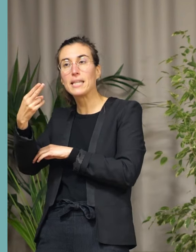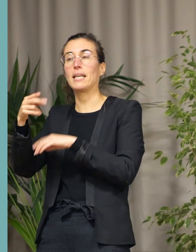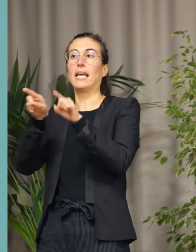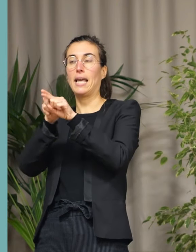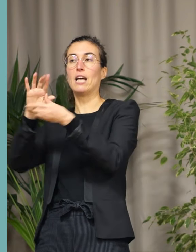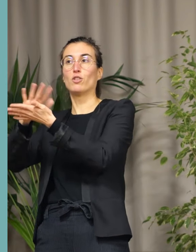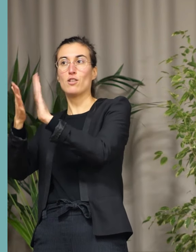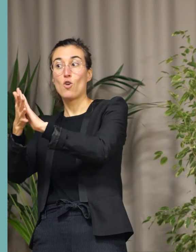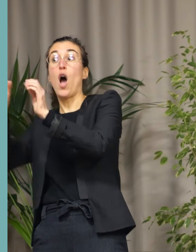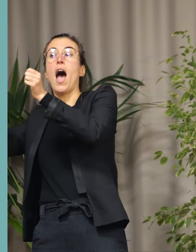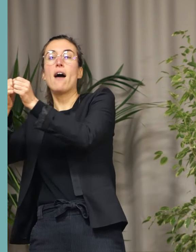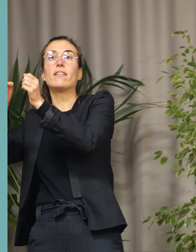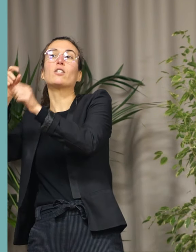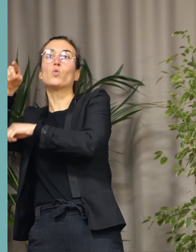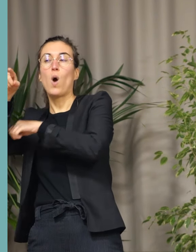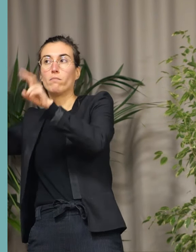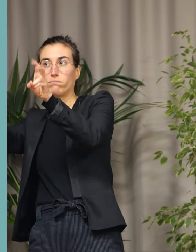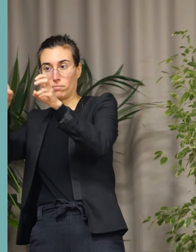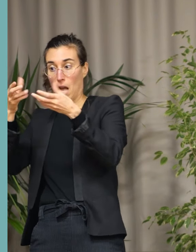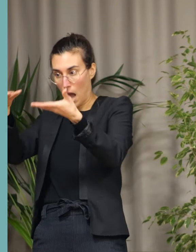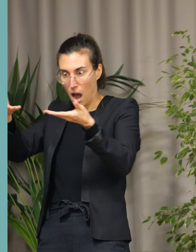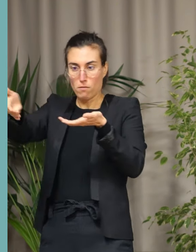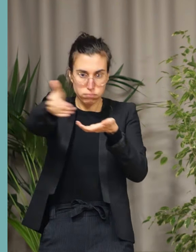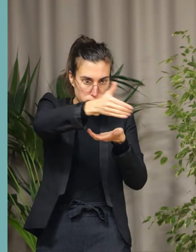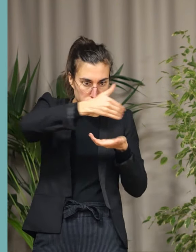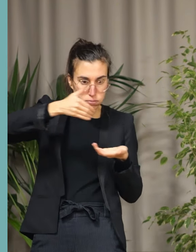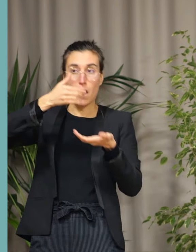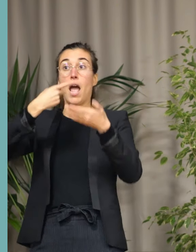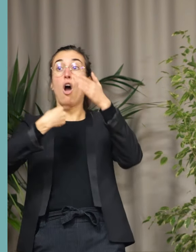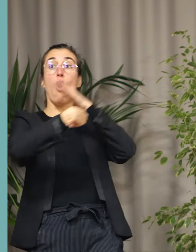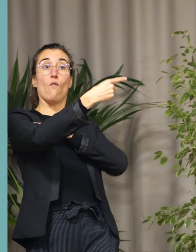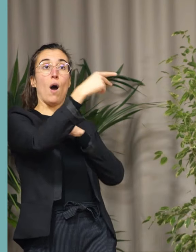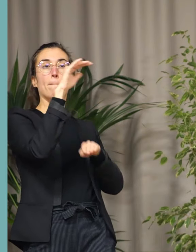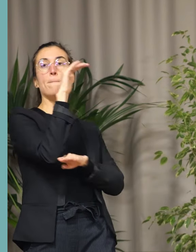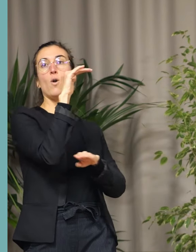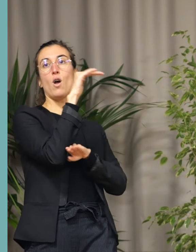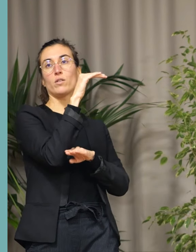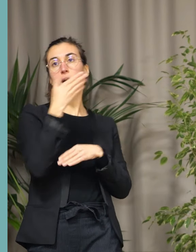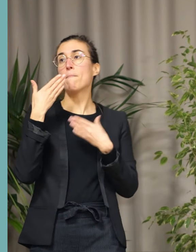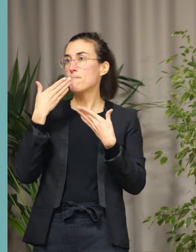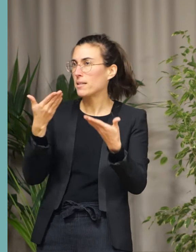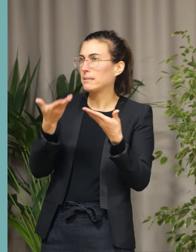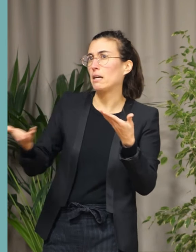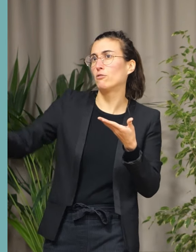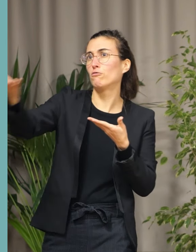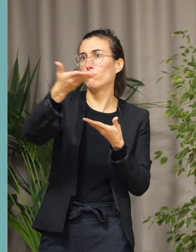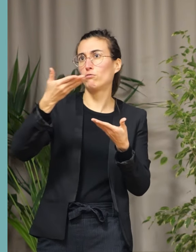Pologne. Merci à tous pour cet élan et cette solidarité.